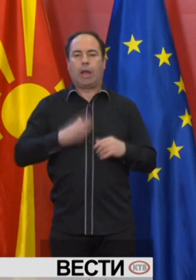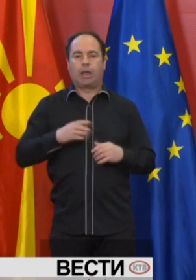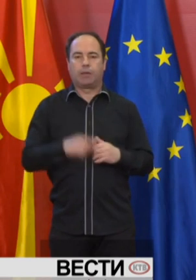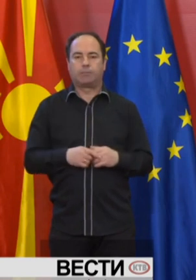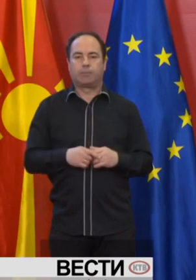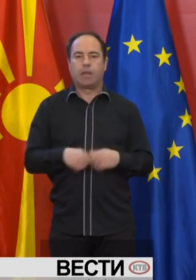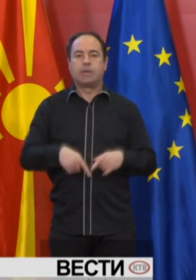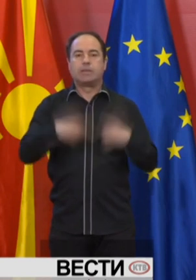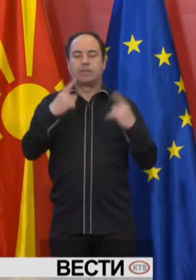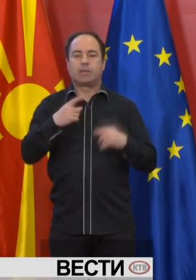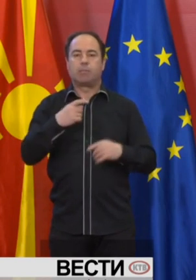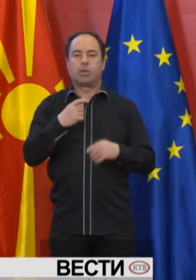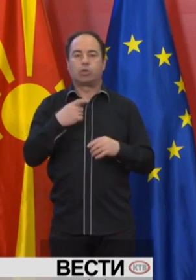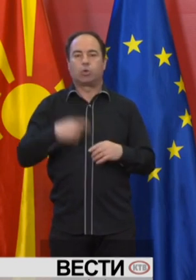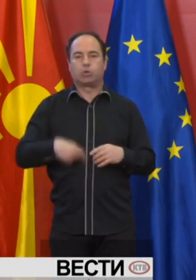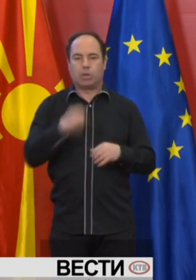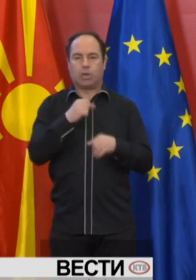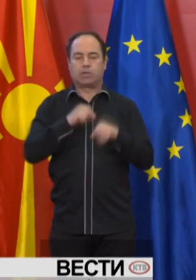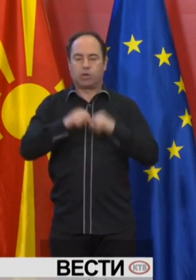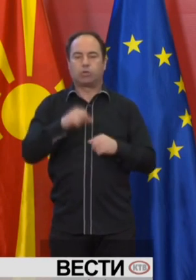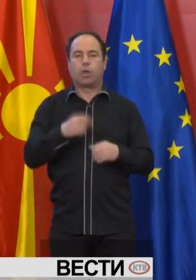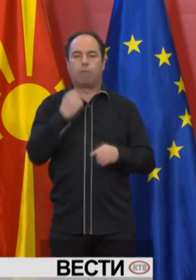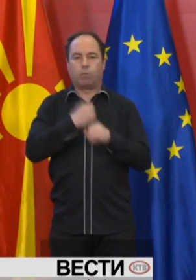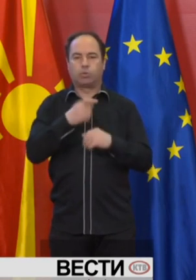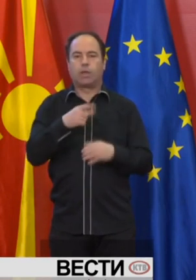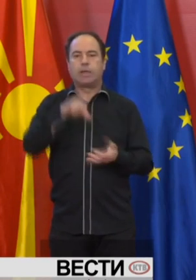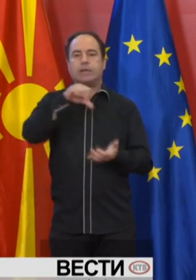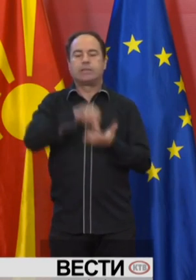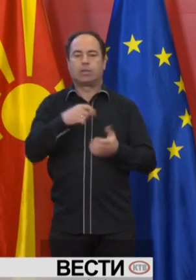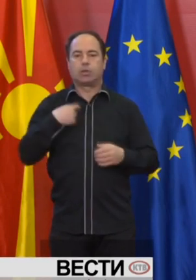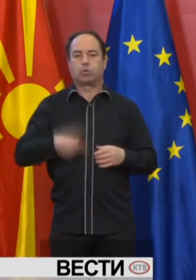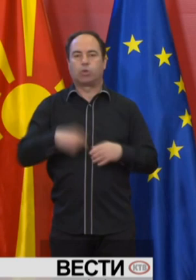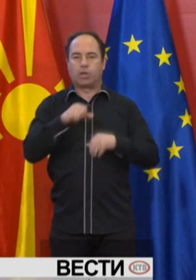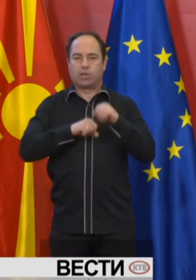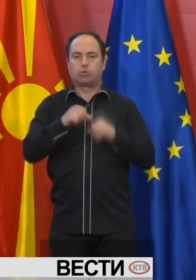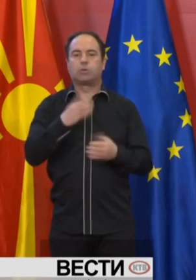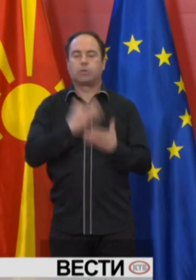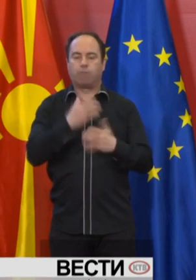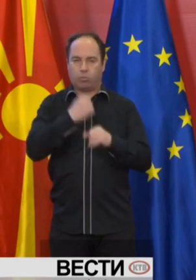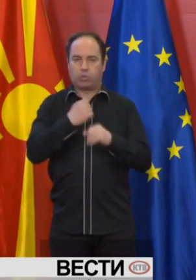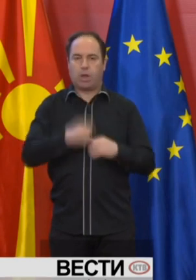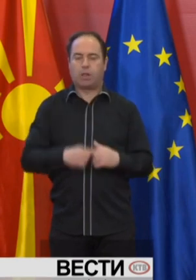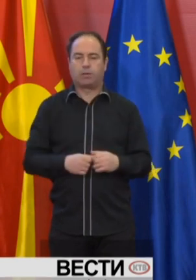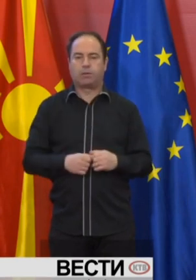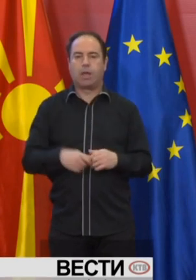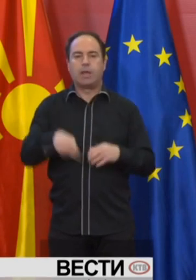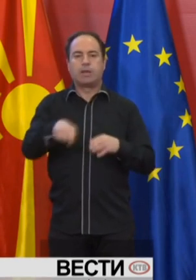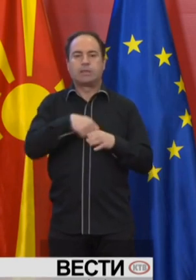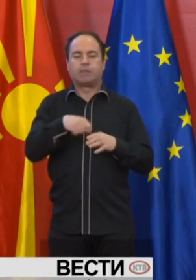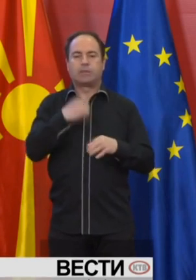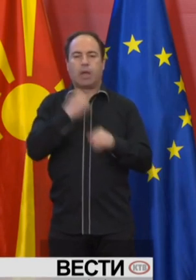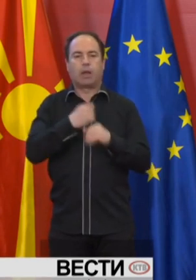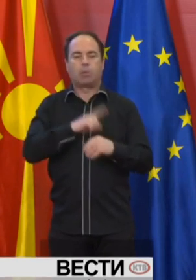Значи, системот за социјална заштита функционира, центрите за социјална заштита се функционални, сервисите